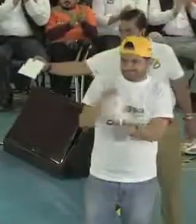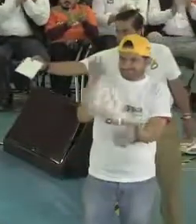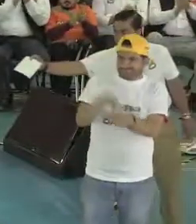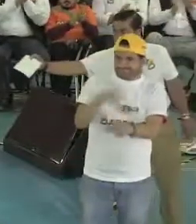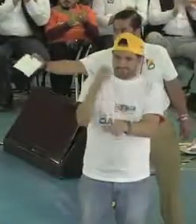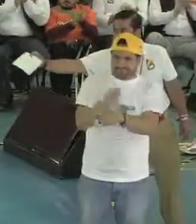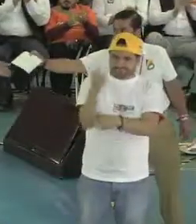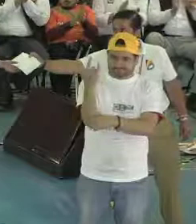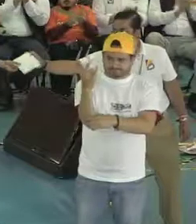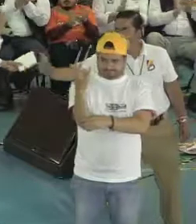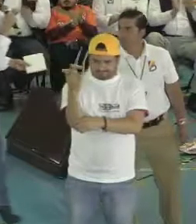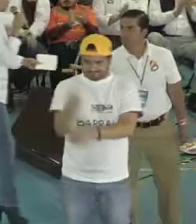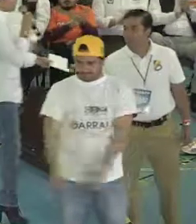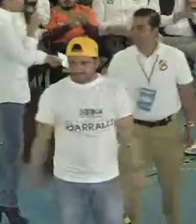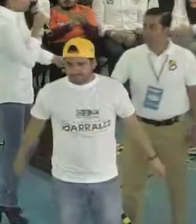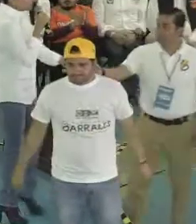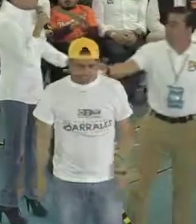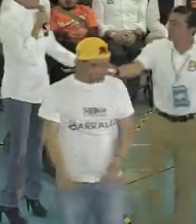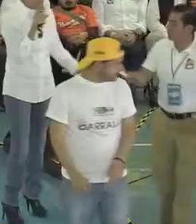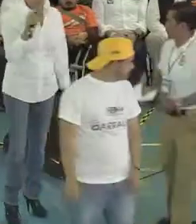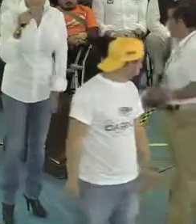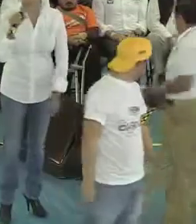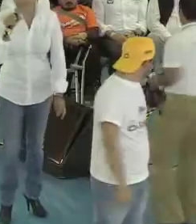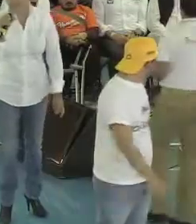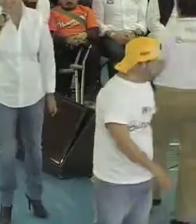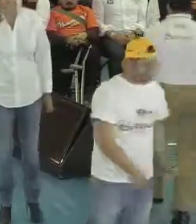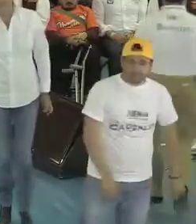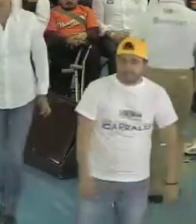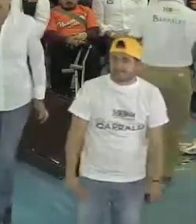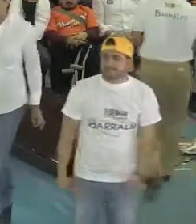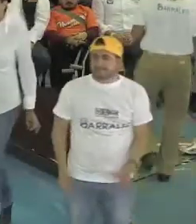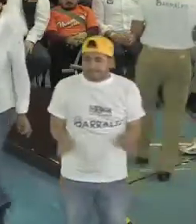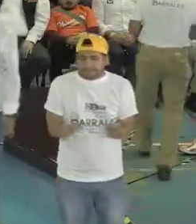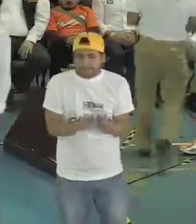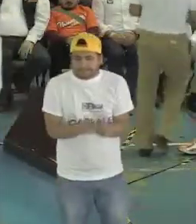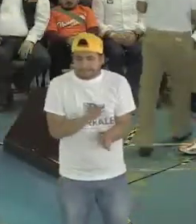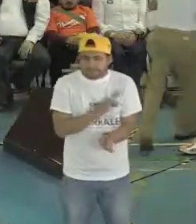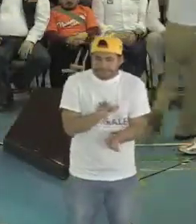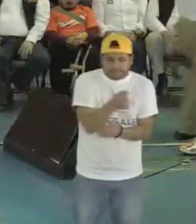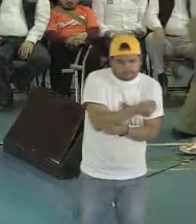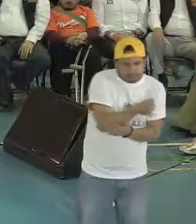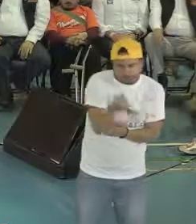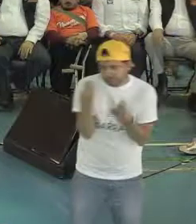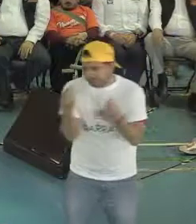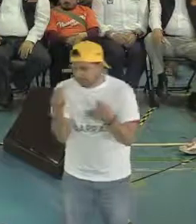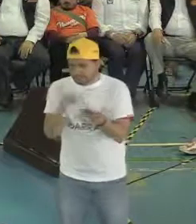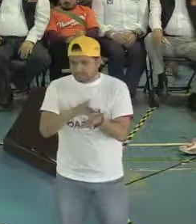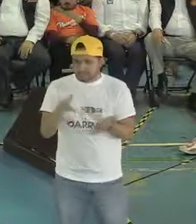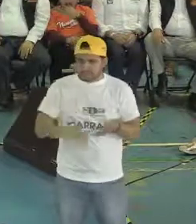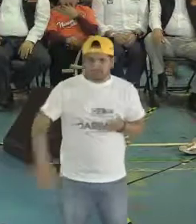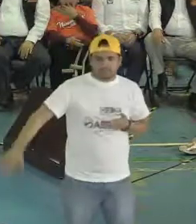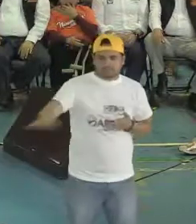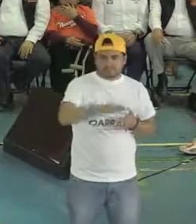próximo 1 de julio. Yo quiero concluir solamente agradeciéndoles otra vez a todas, a todos